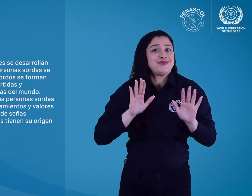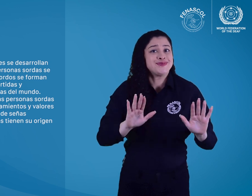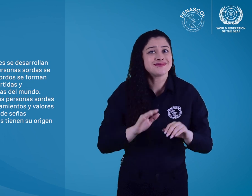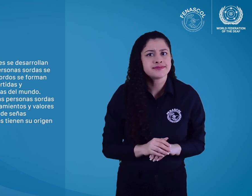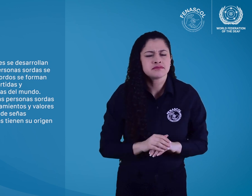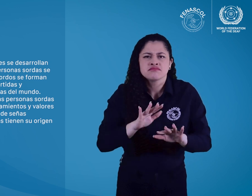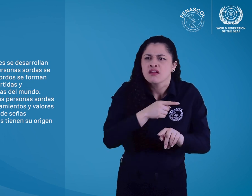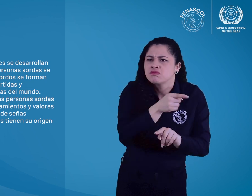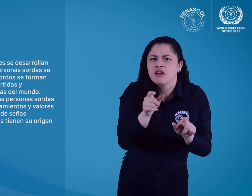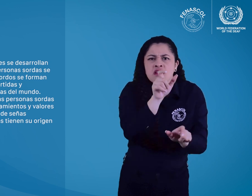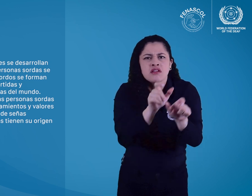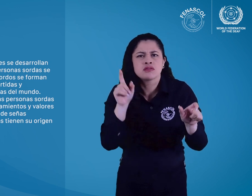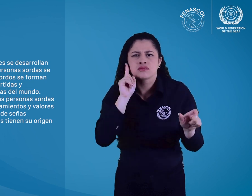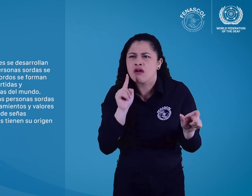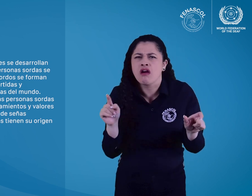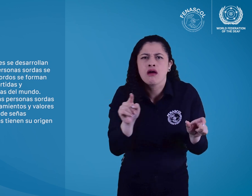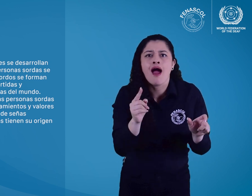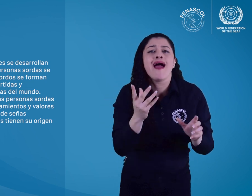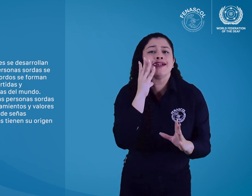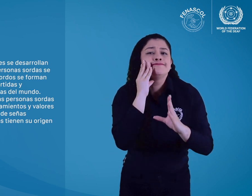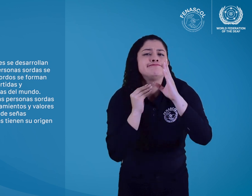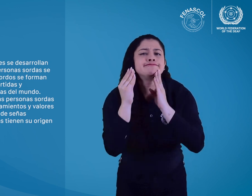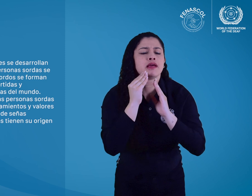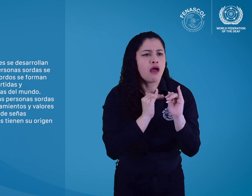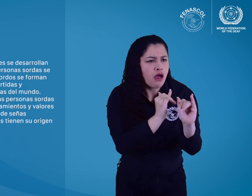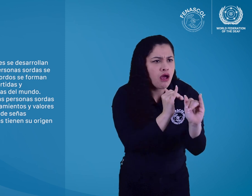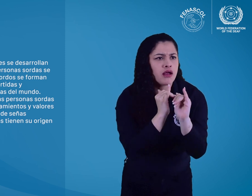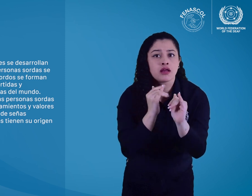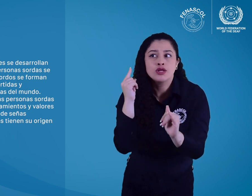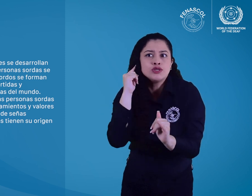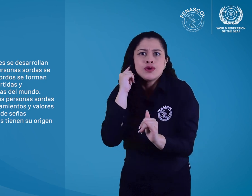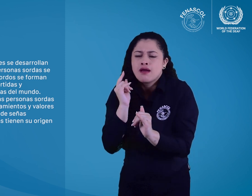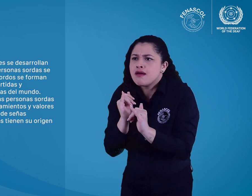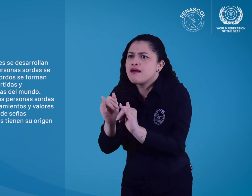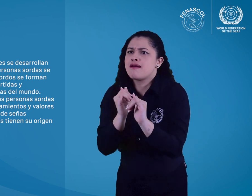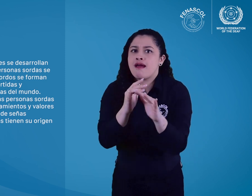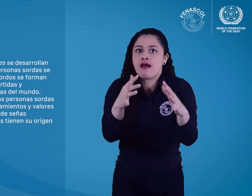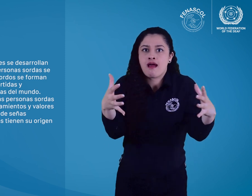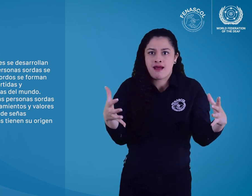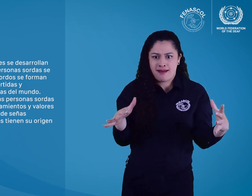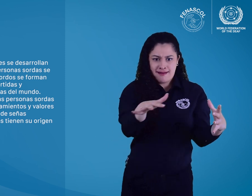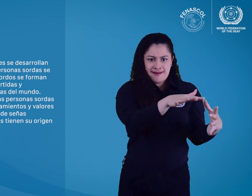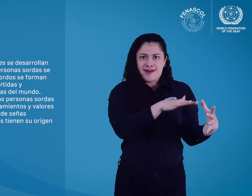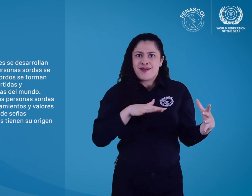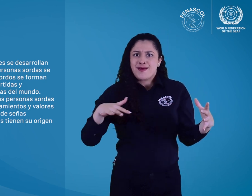comunidades de sordos se forman en torno a experiencias compartidas y orientaciones